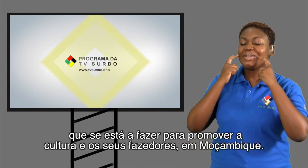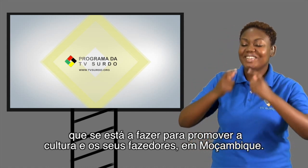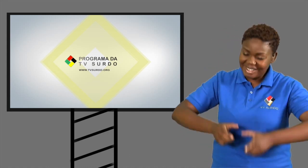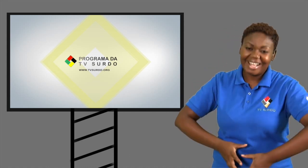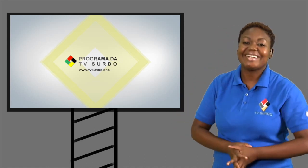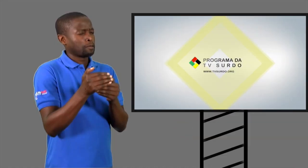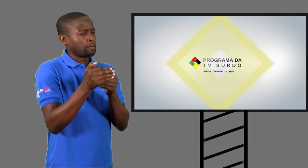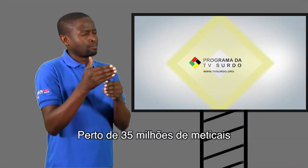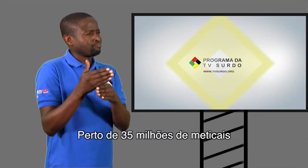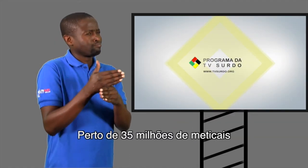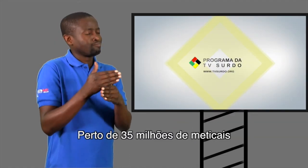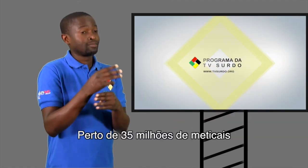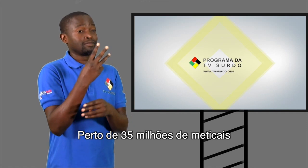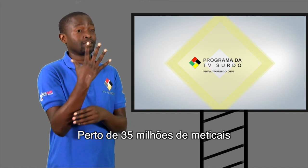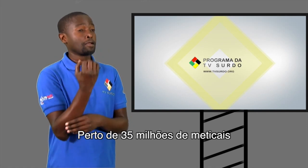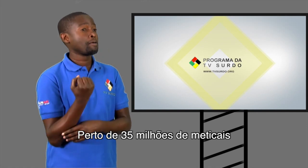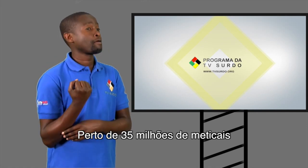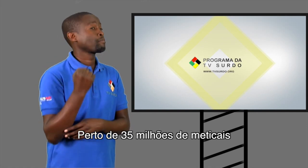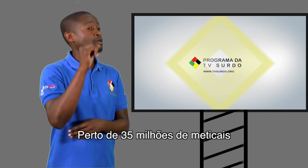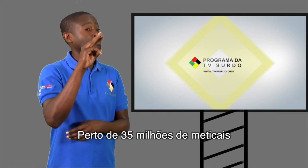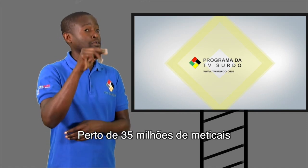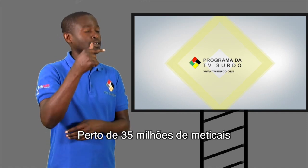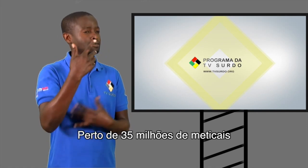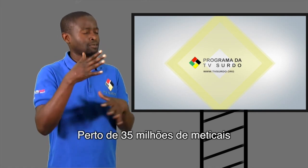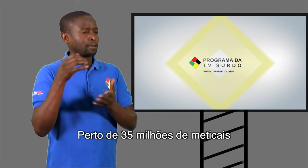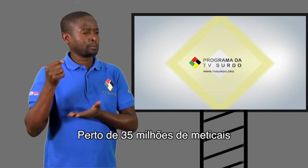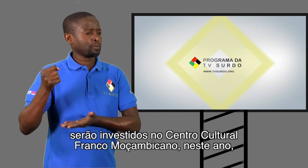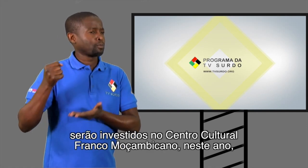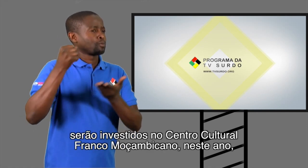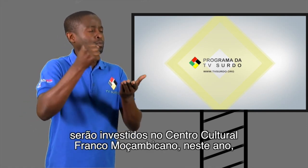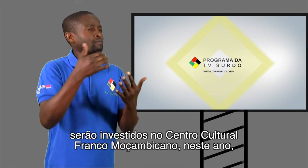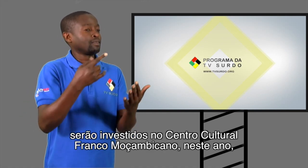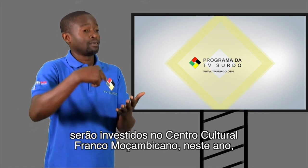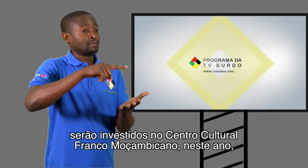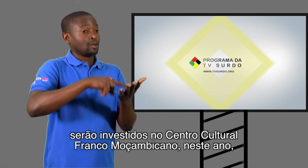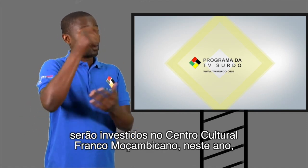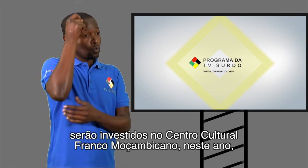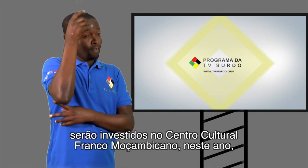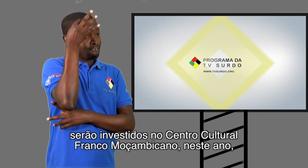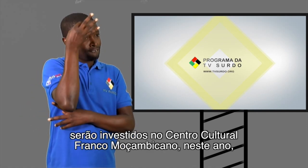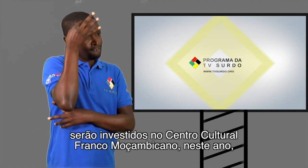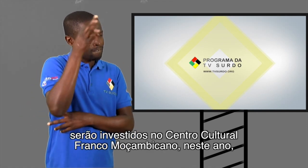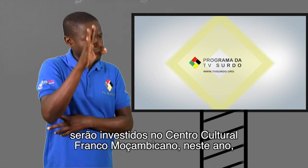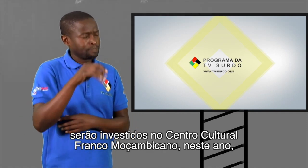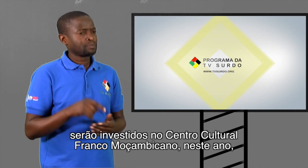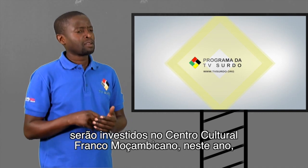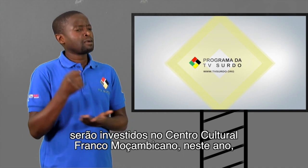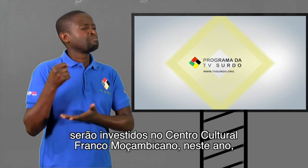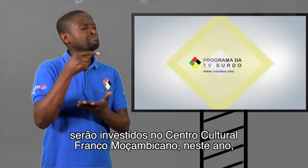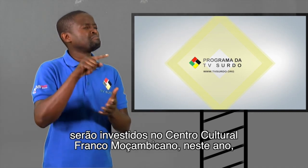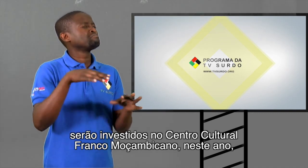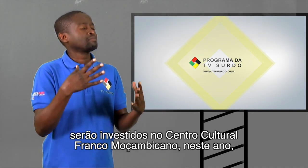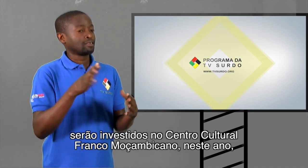Moçambique. Perto de 35 milhões de meticais serão investidos no Centro Cultural Franco